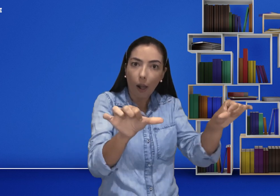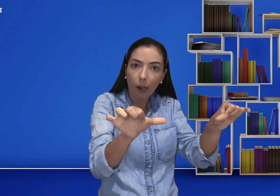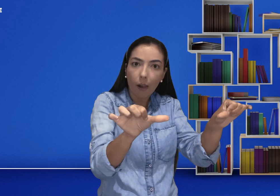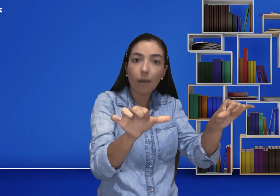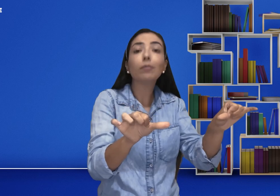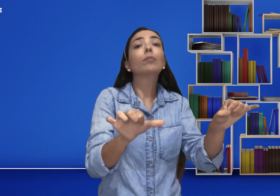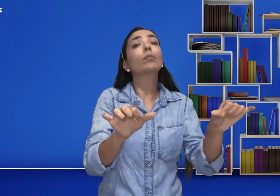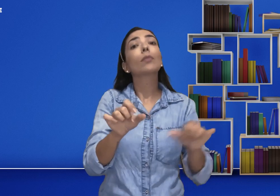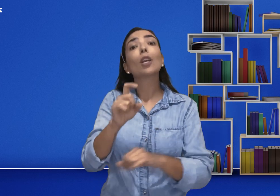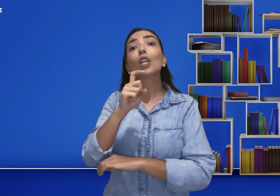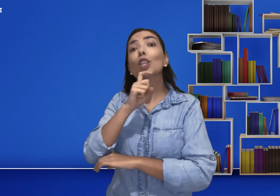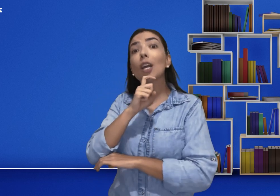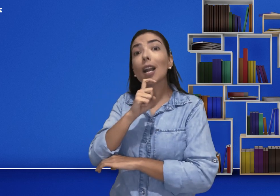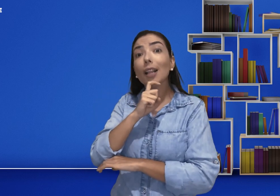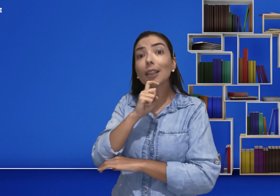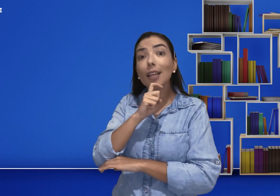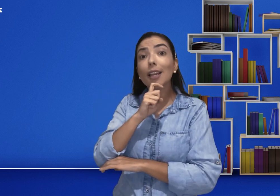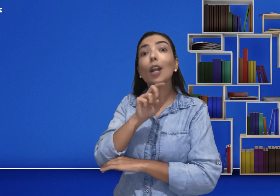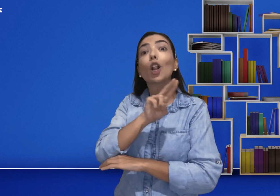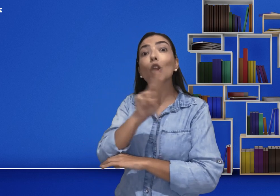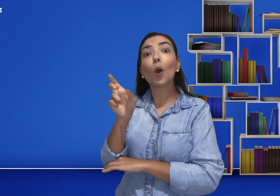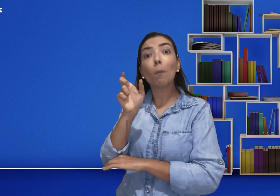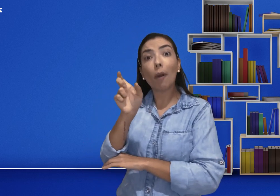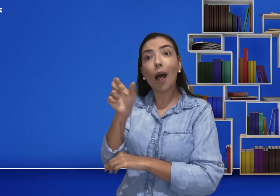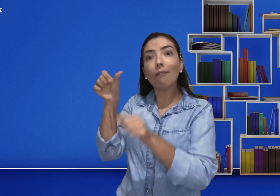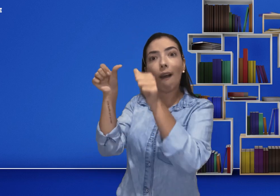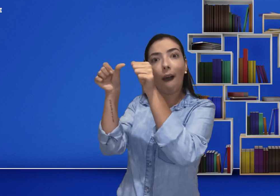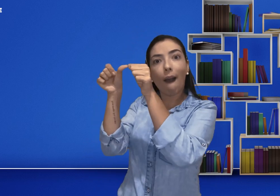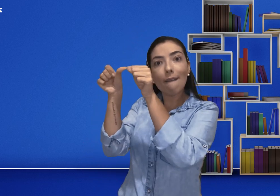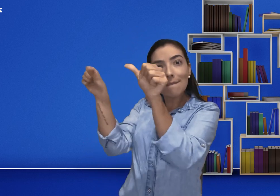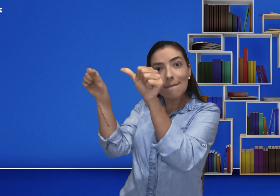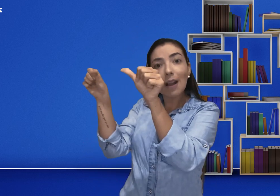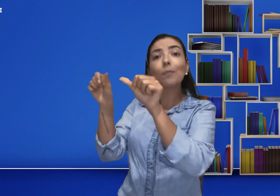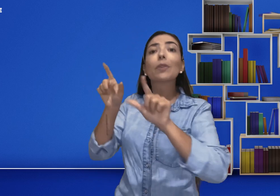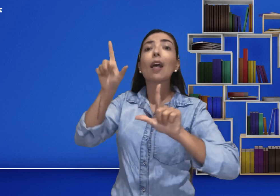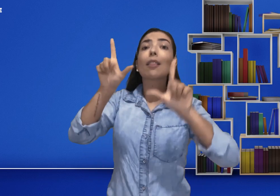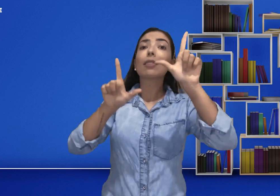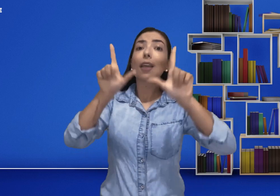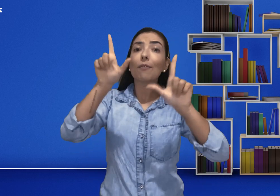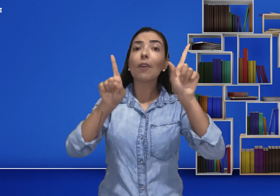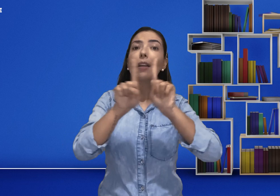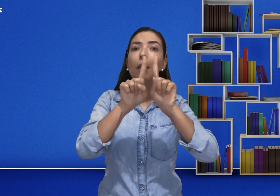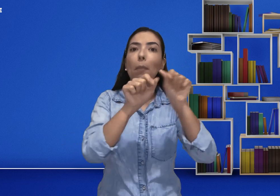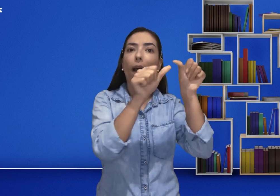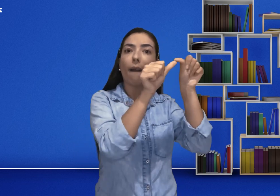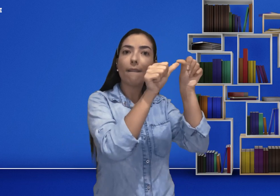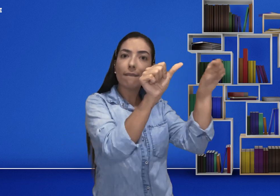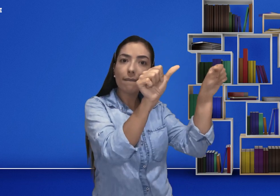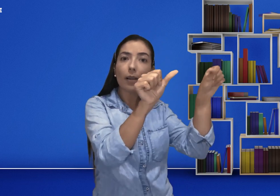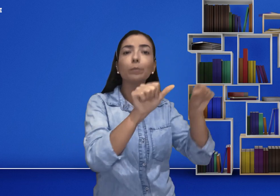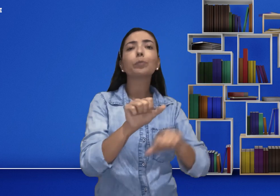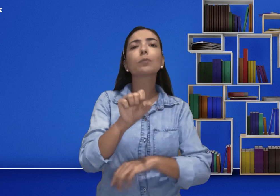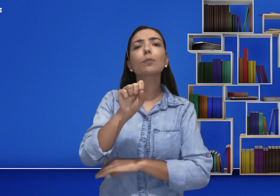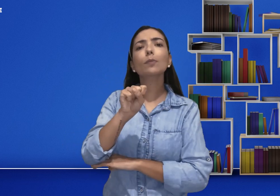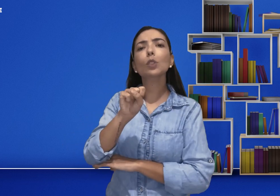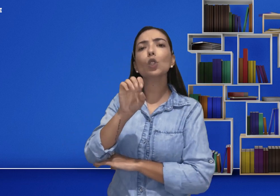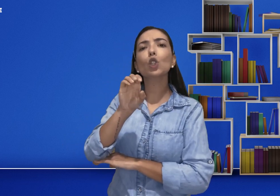Na geladeira, por exemplo, fazer a mesma coisa. Na televisão também, no sofá e ir